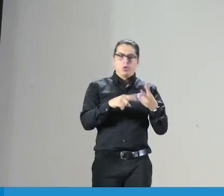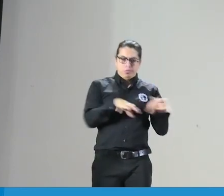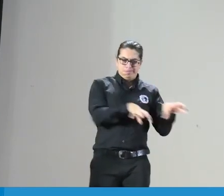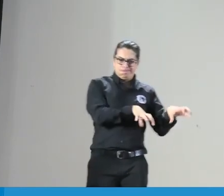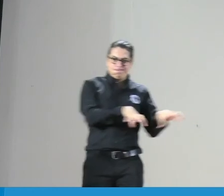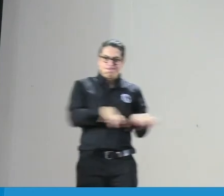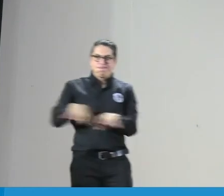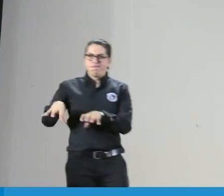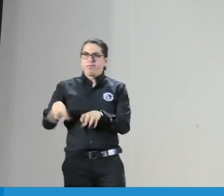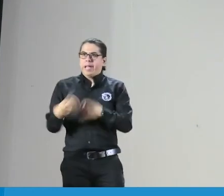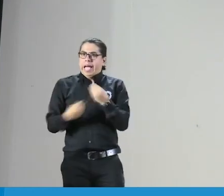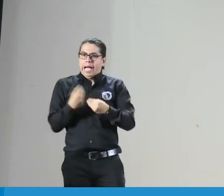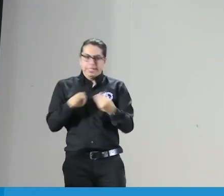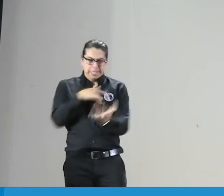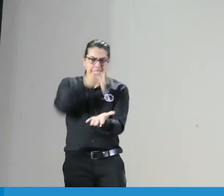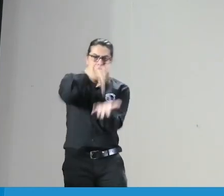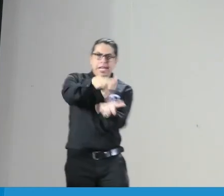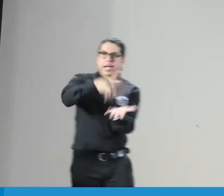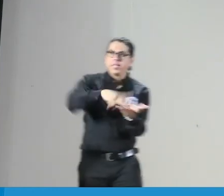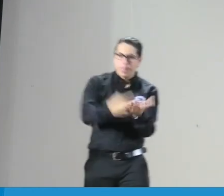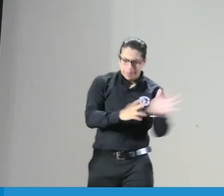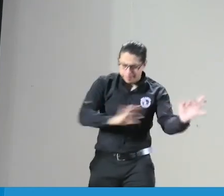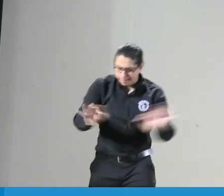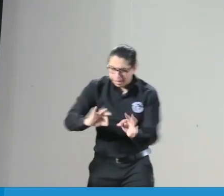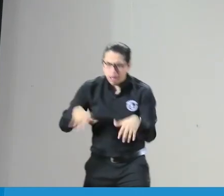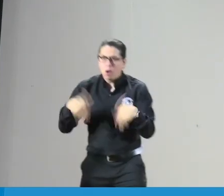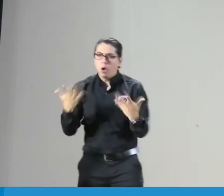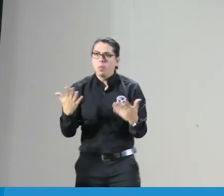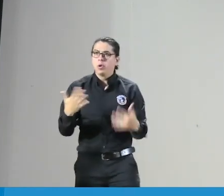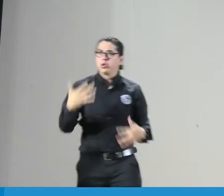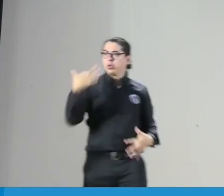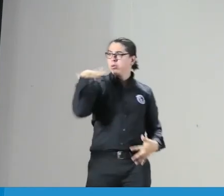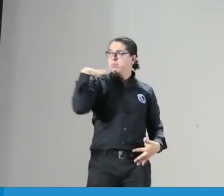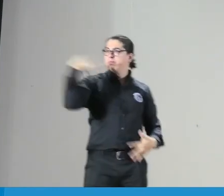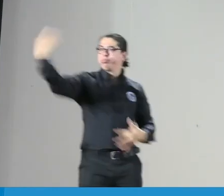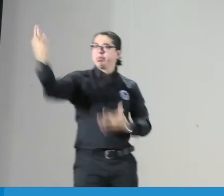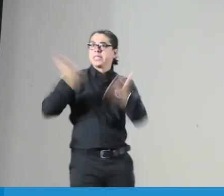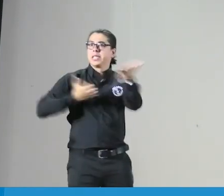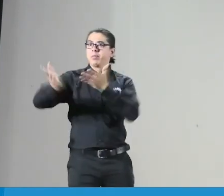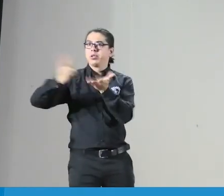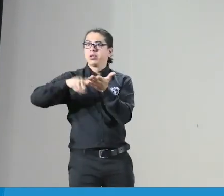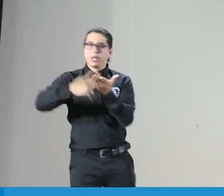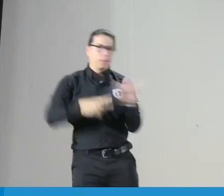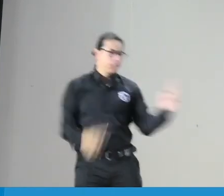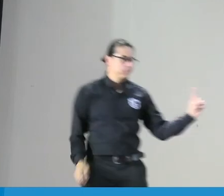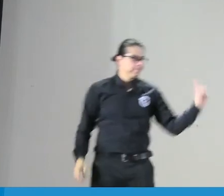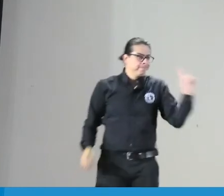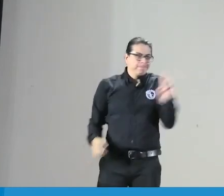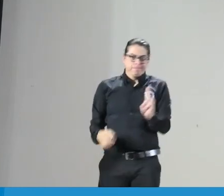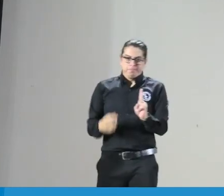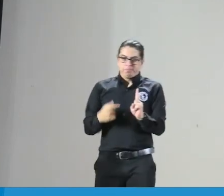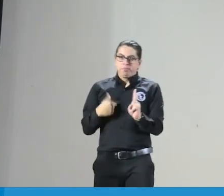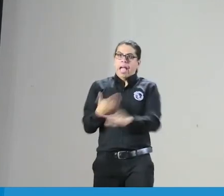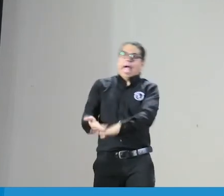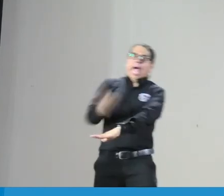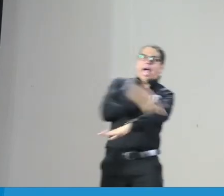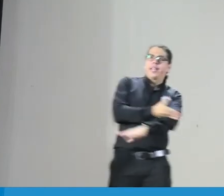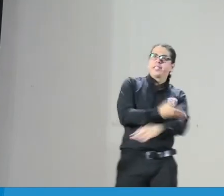él tiene que vestirse de intérprete cuáles son las actitudes cómo tiene que organizar un servicio a qué servicio se puede